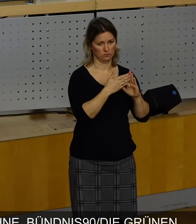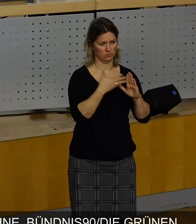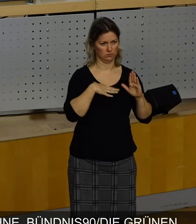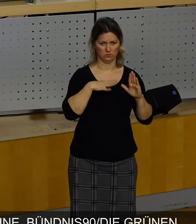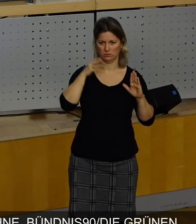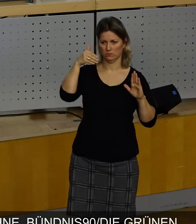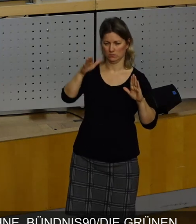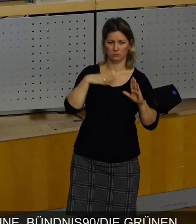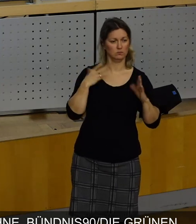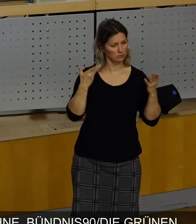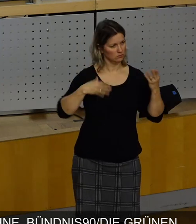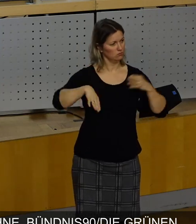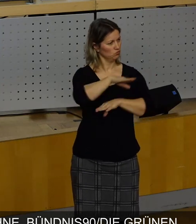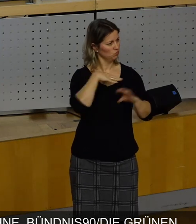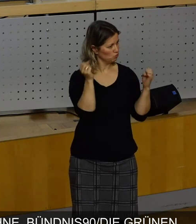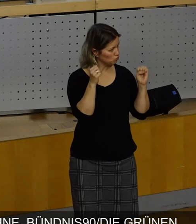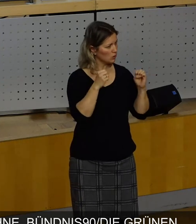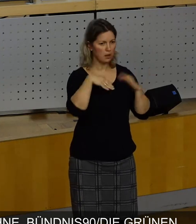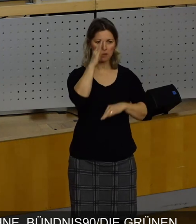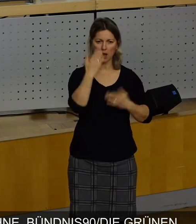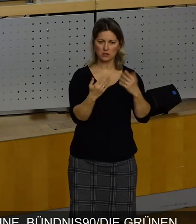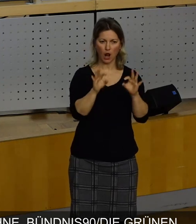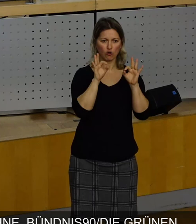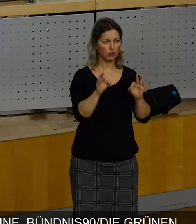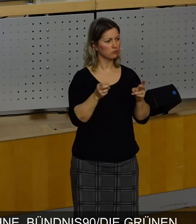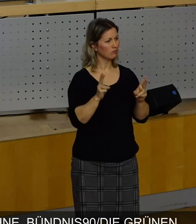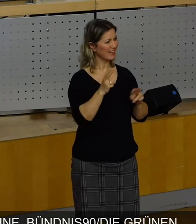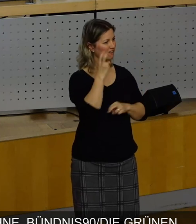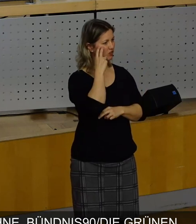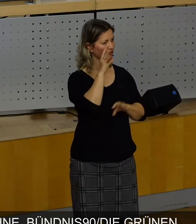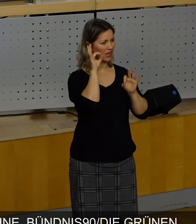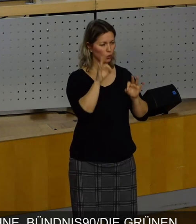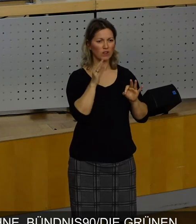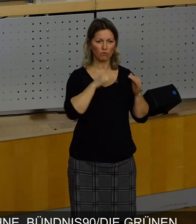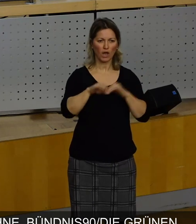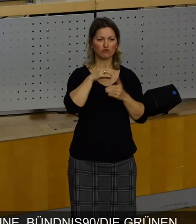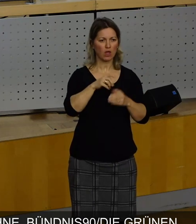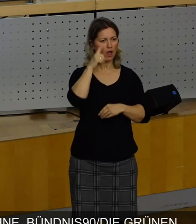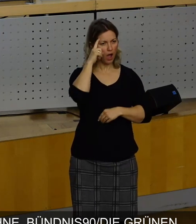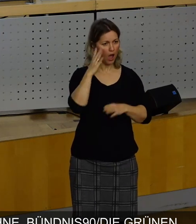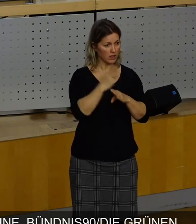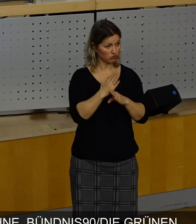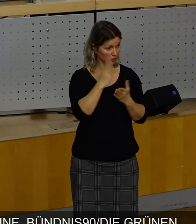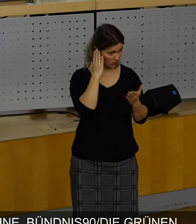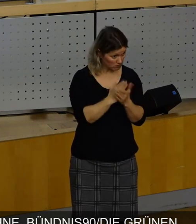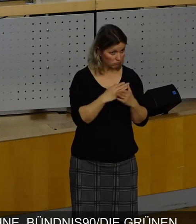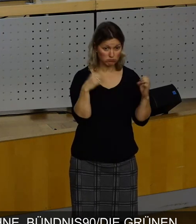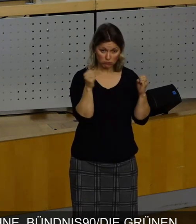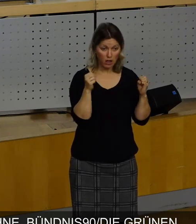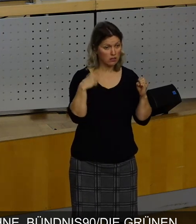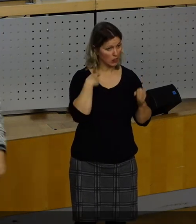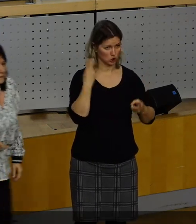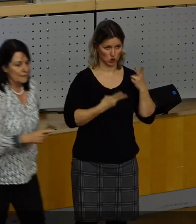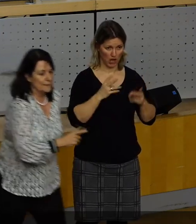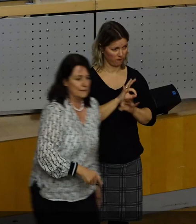solide, die ist vernünftig und die wird diesem Stadtrat auch nicht zum Schaden sein. Das kann ich Ihnen nur noch mal sagen. Danke.